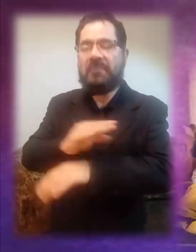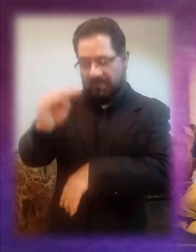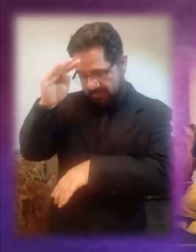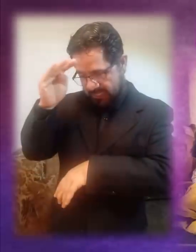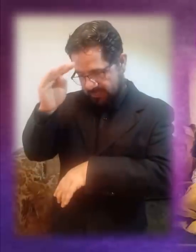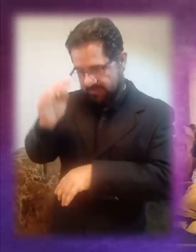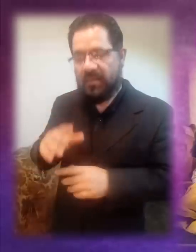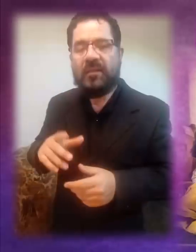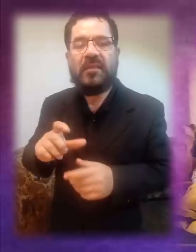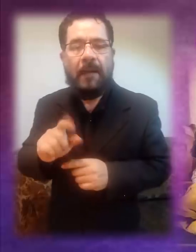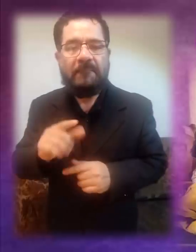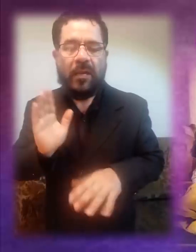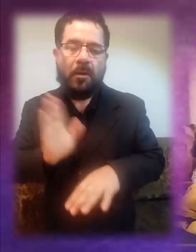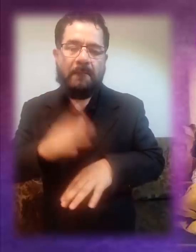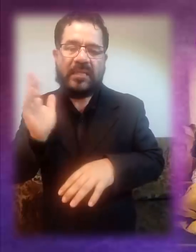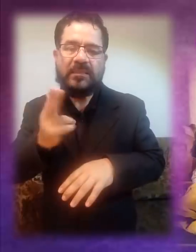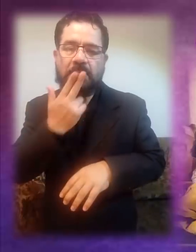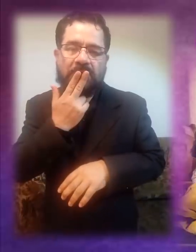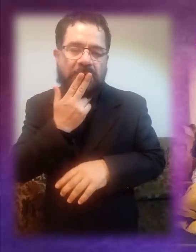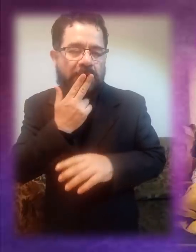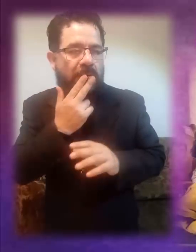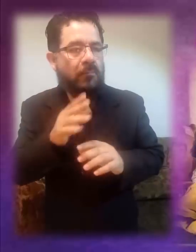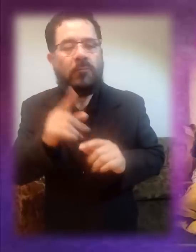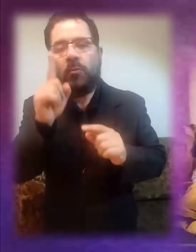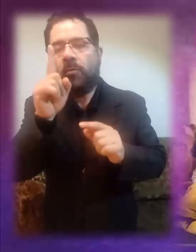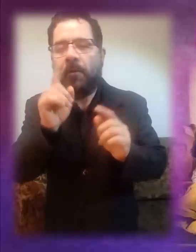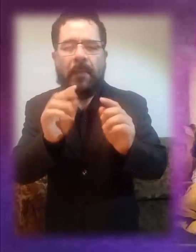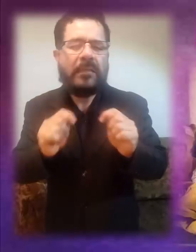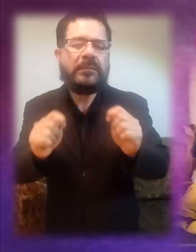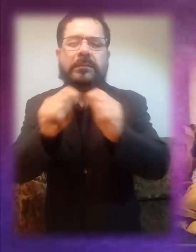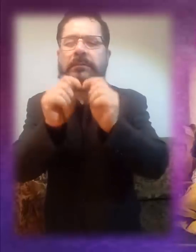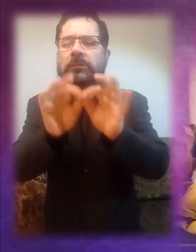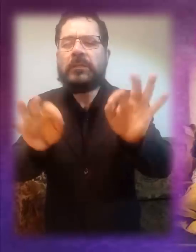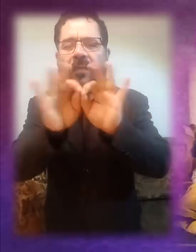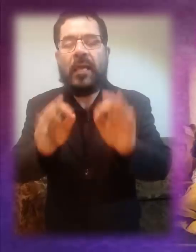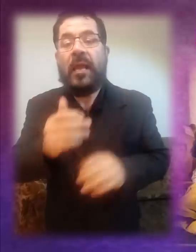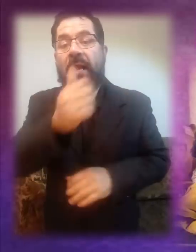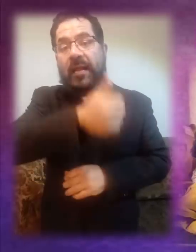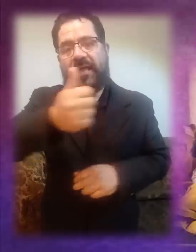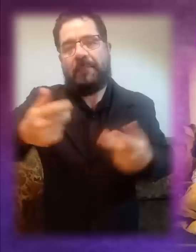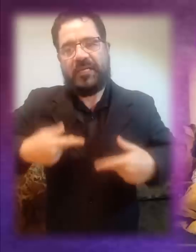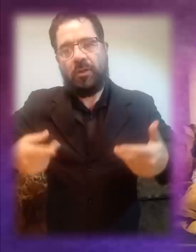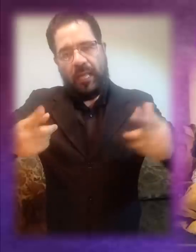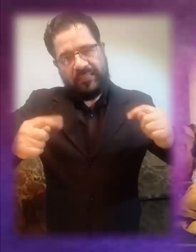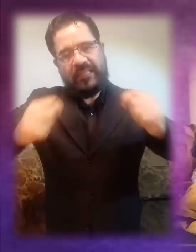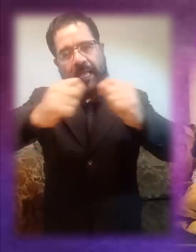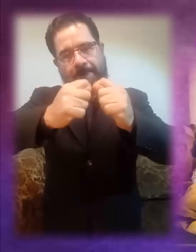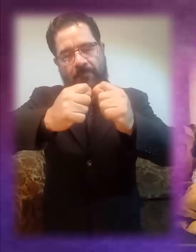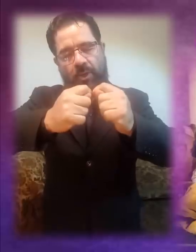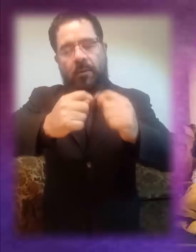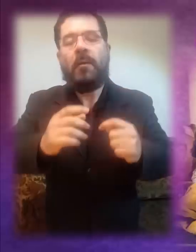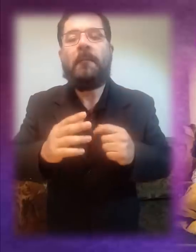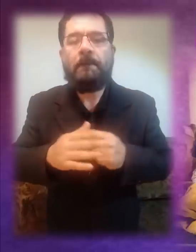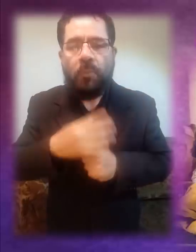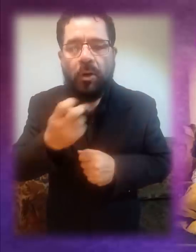cambio de criterios. Y se profana lo más sagrado, el templo de Dios que es cada persona.